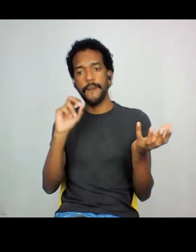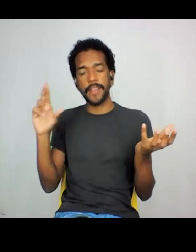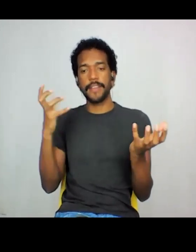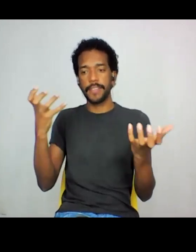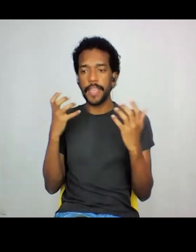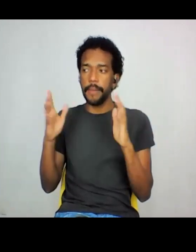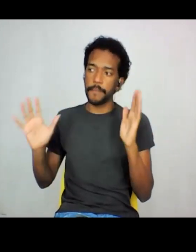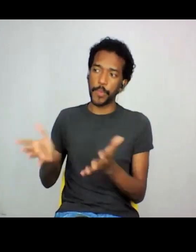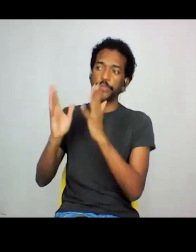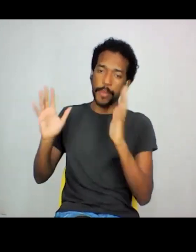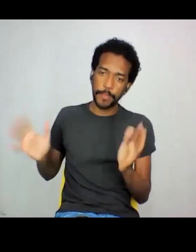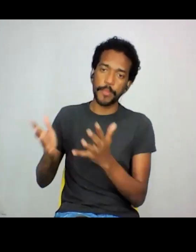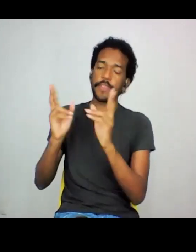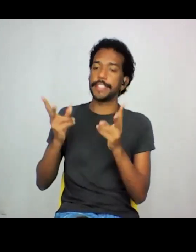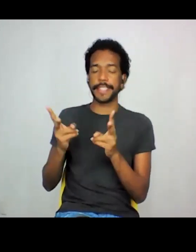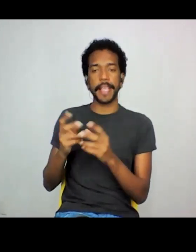promover.